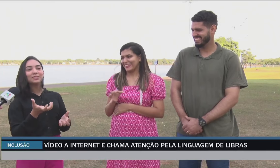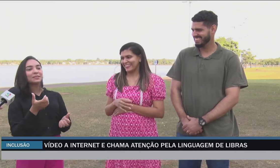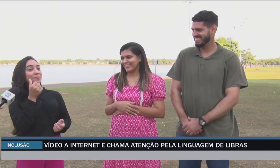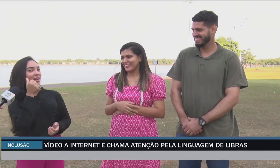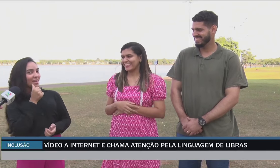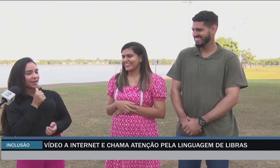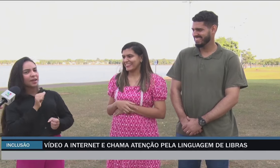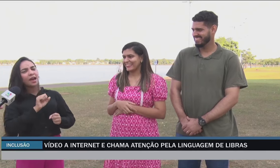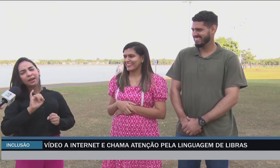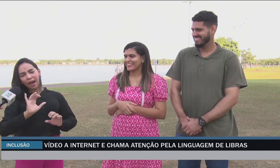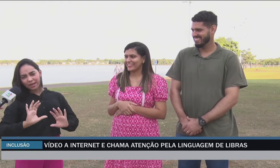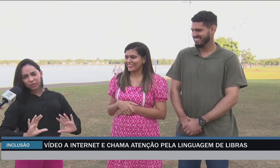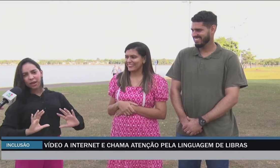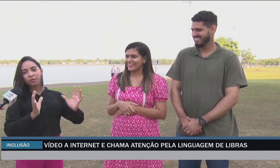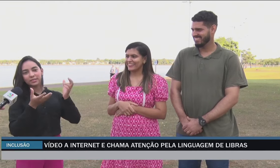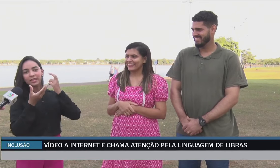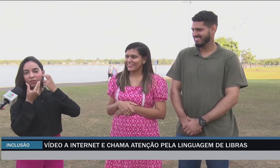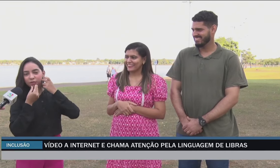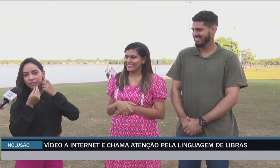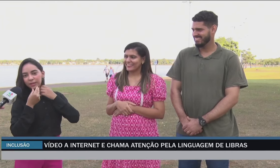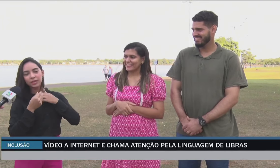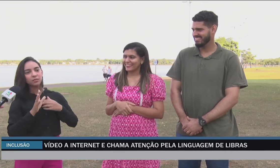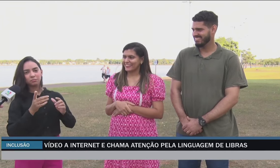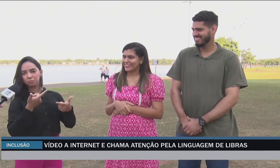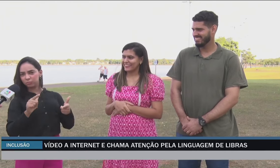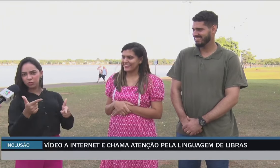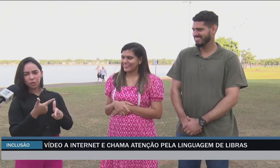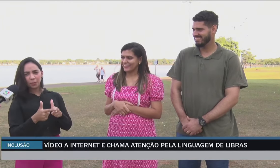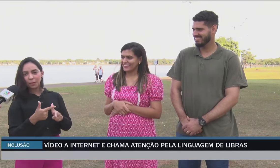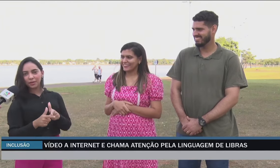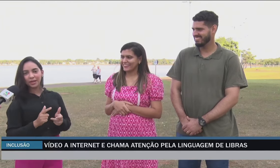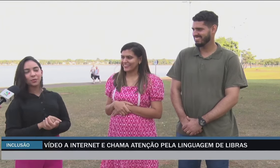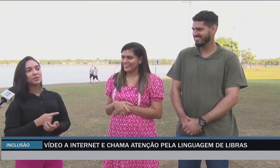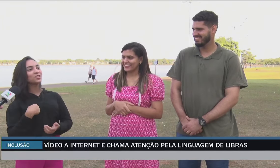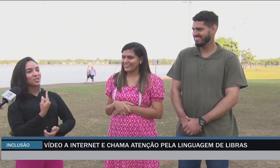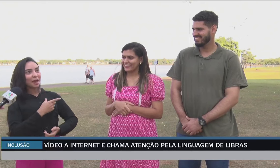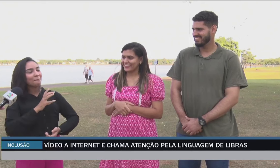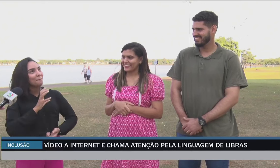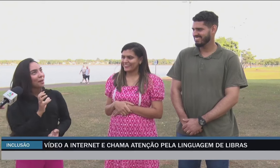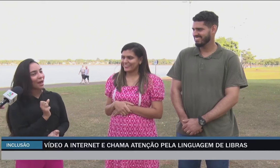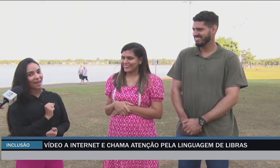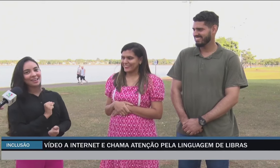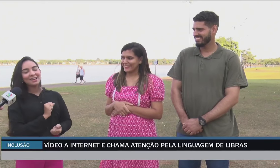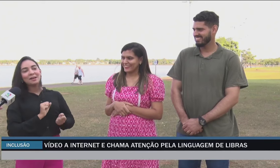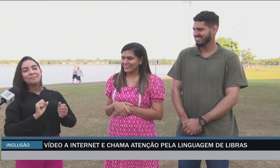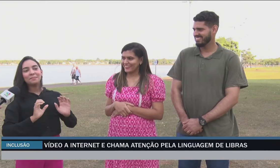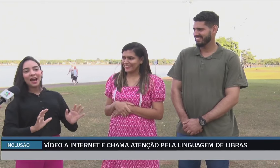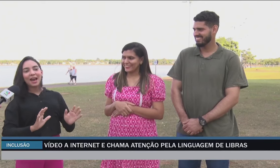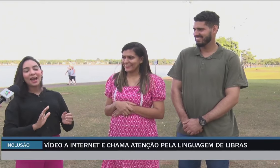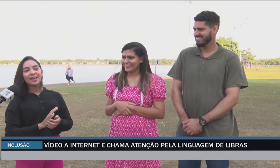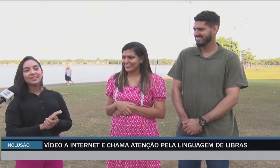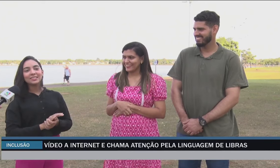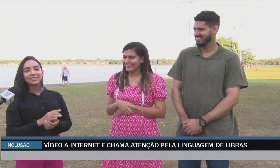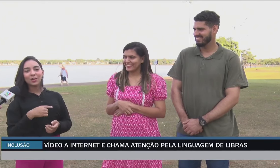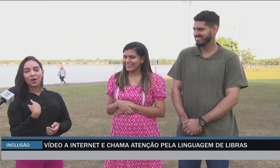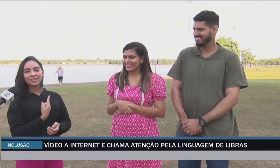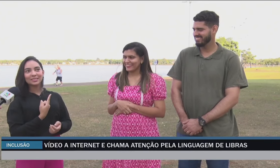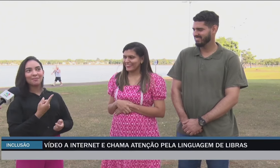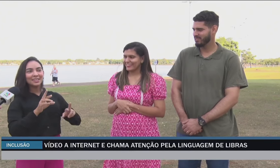menina. Caso acontecesse se fosse menino, não tinha problema nenhum. A gente ia amar, mas nós estávamos na